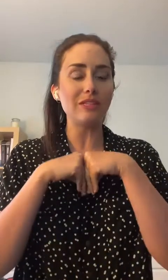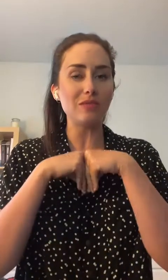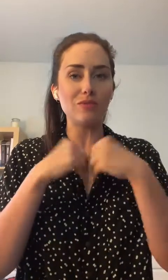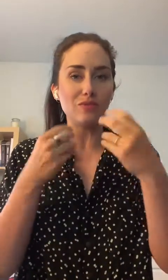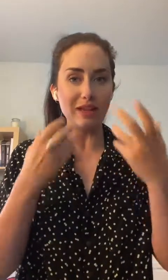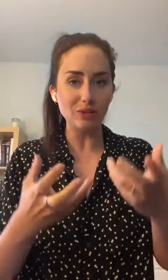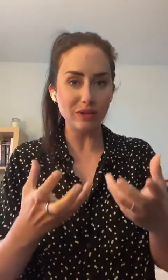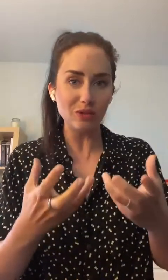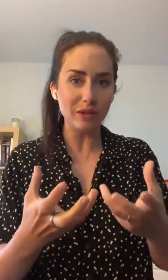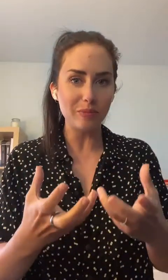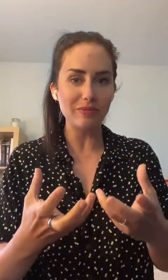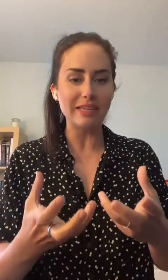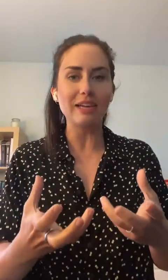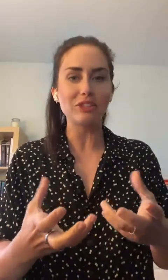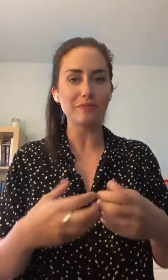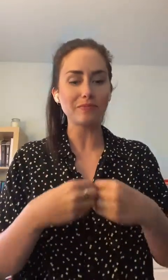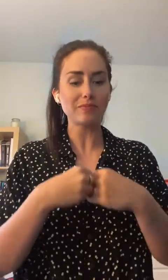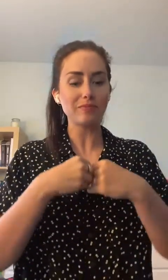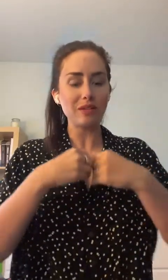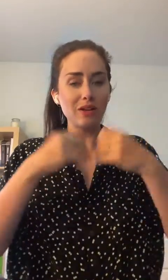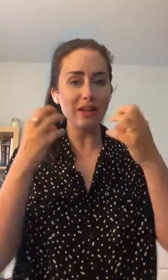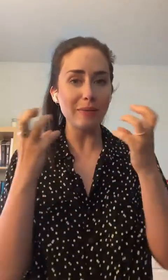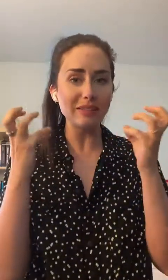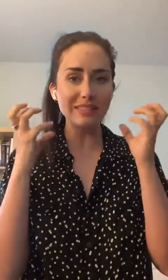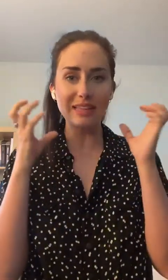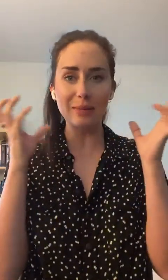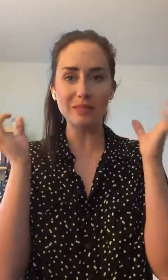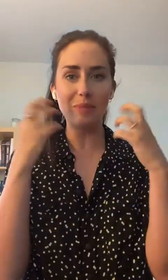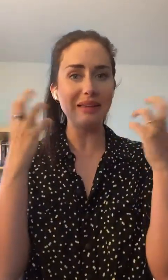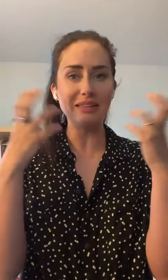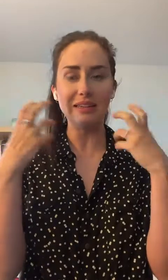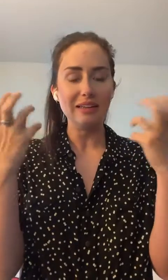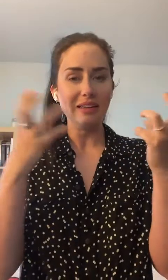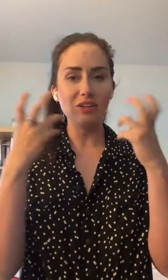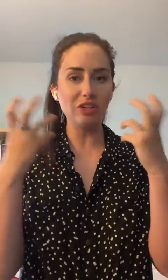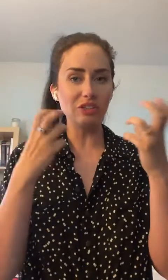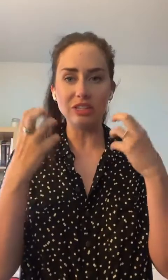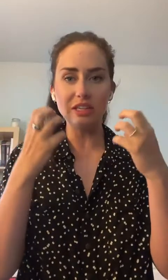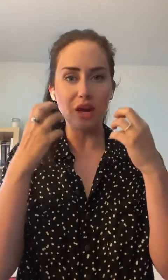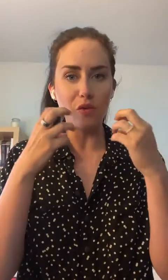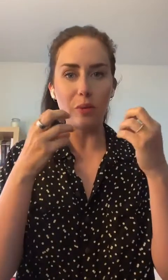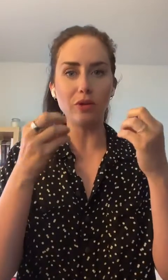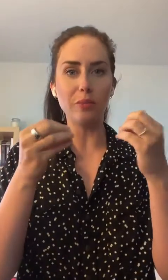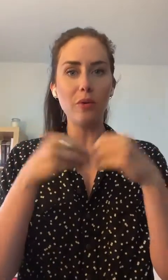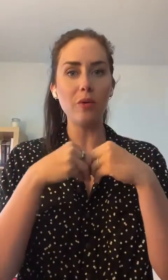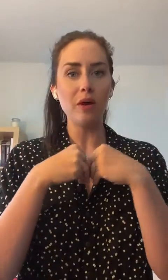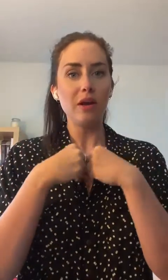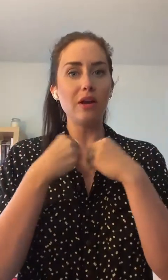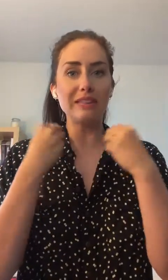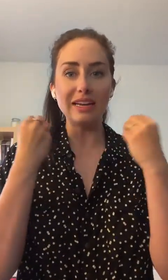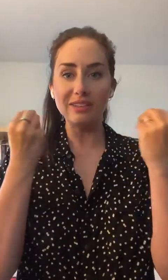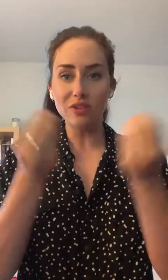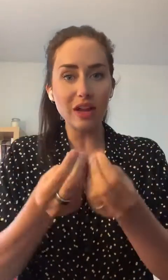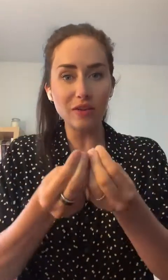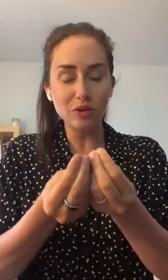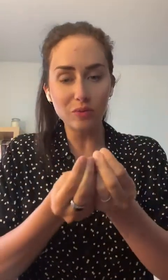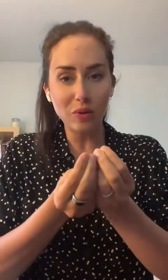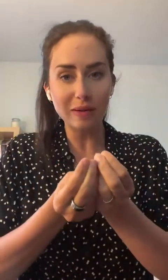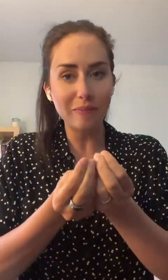nettoyez pas le visage, là, il se ramasse plein de cochonneries dans vos peurs de peau. Là, vous allez devenir avec une peau avec